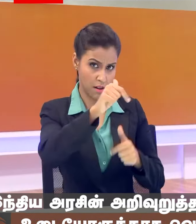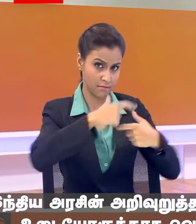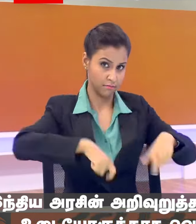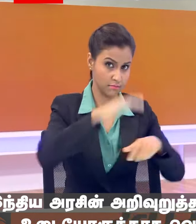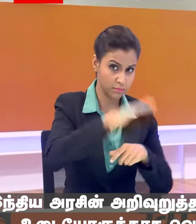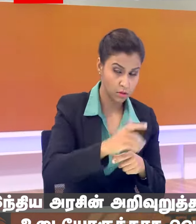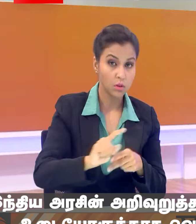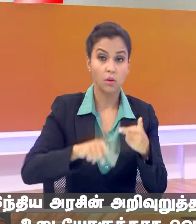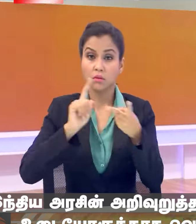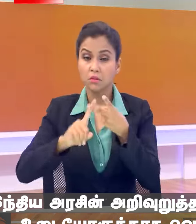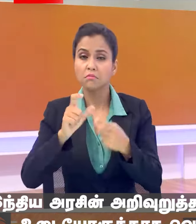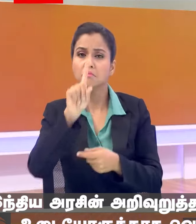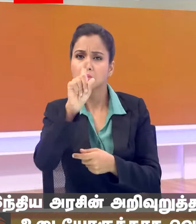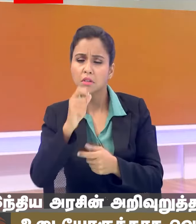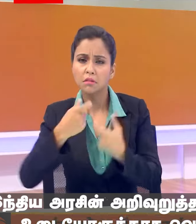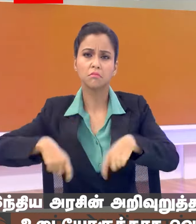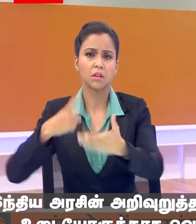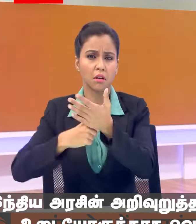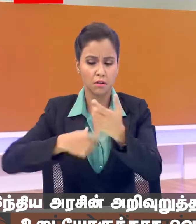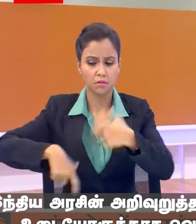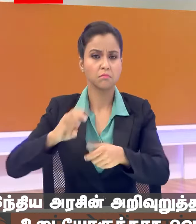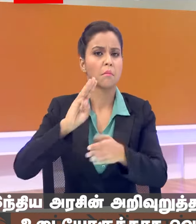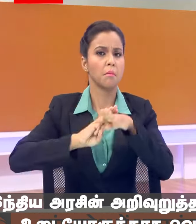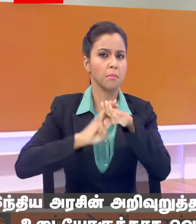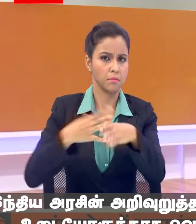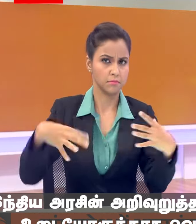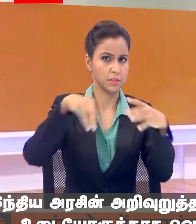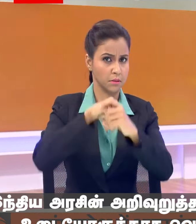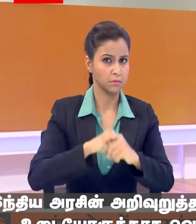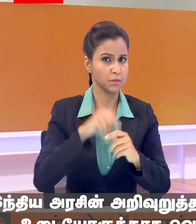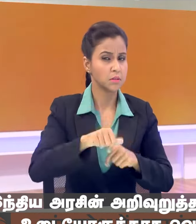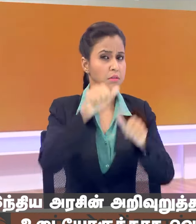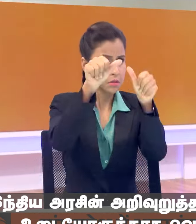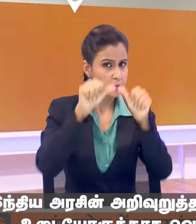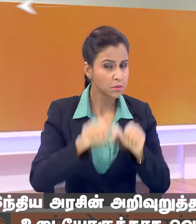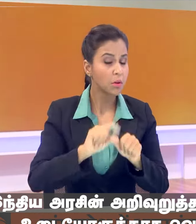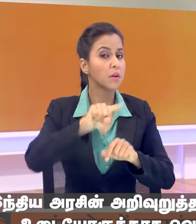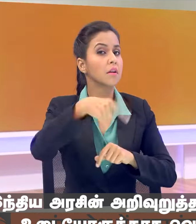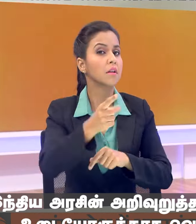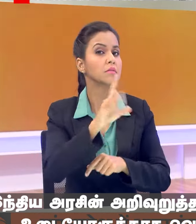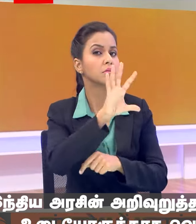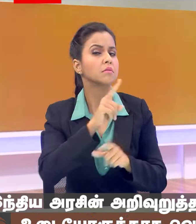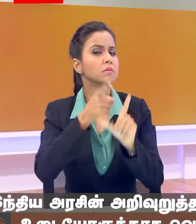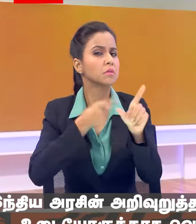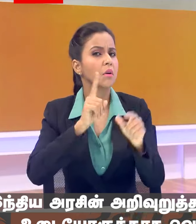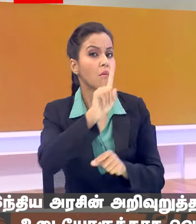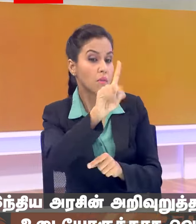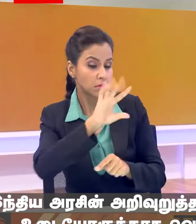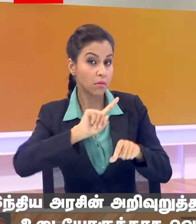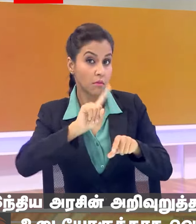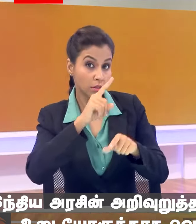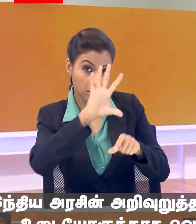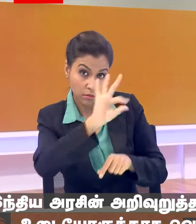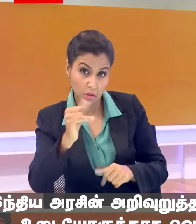और 10 राजसभा संसद सदस्ये शामिल किये गए हैं समीती को रिपोर्ट रखने के लिए अगले सत्र के पहले सब्ता के